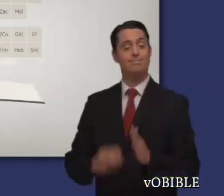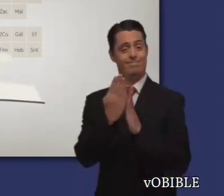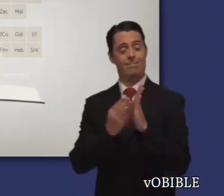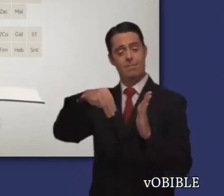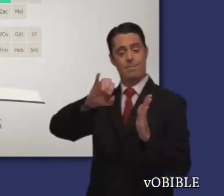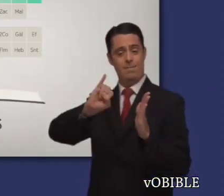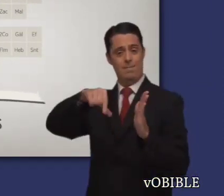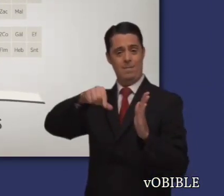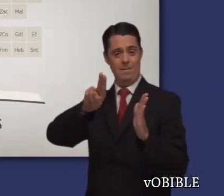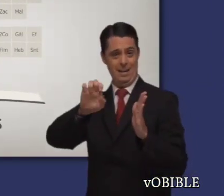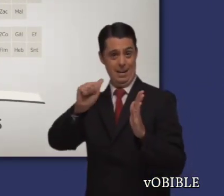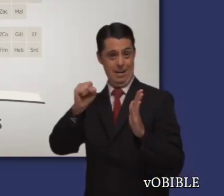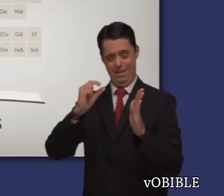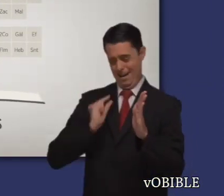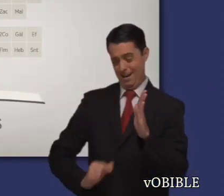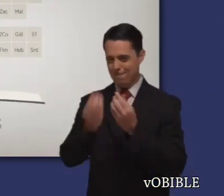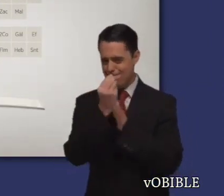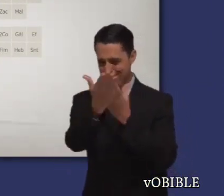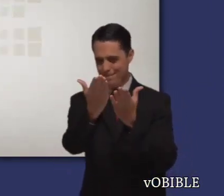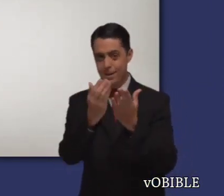Información sobre el libro de Mikeas